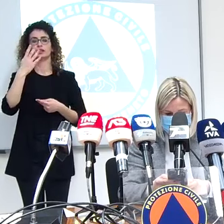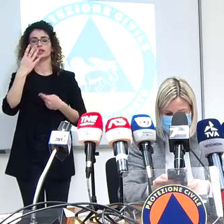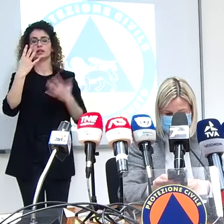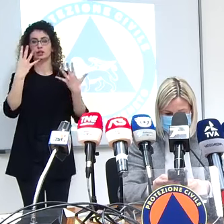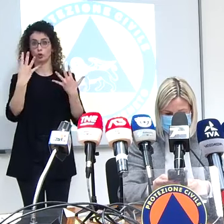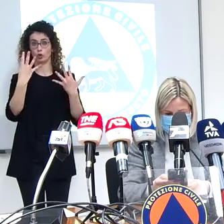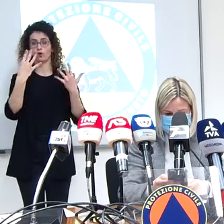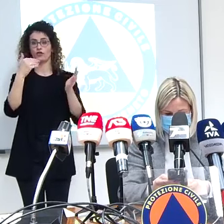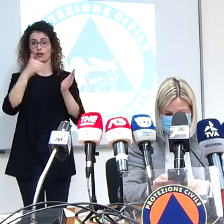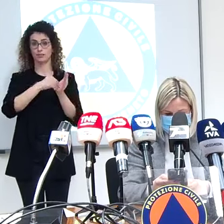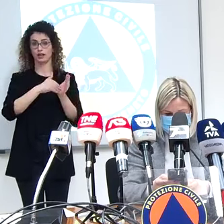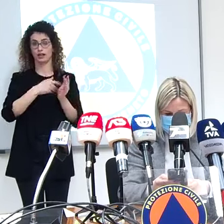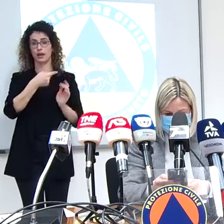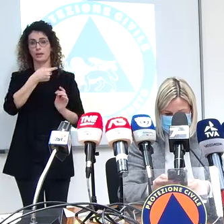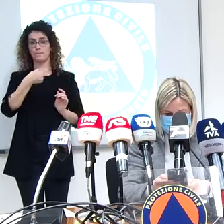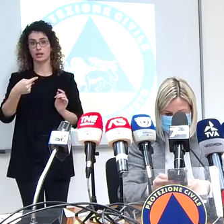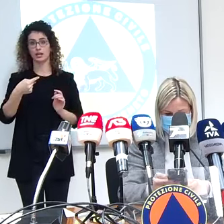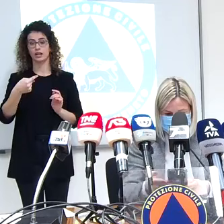.568